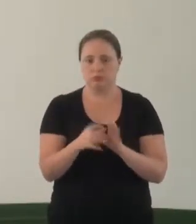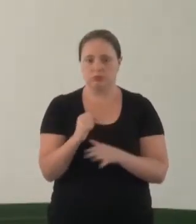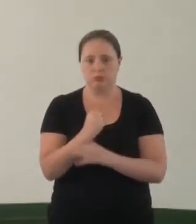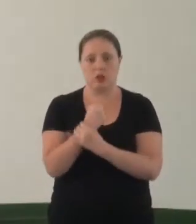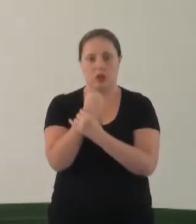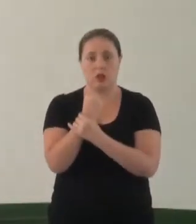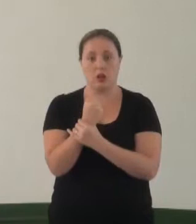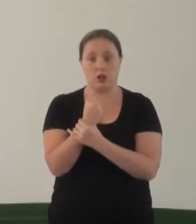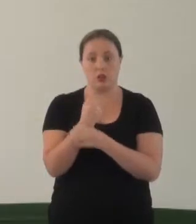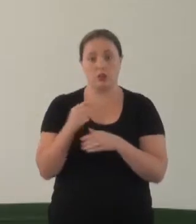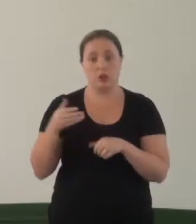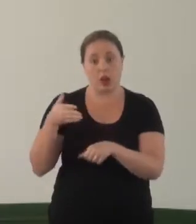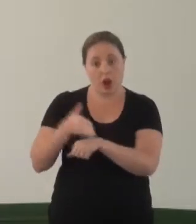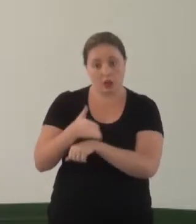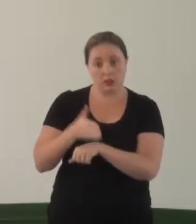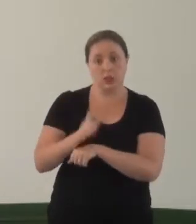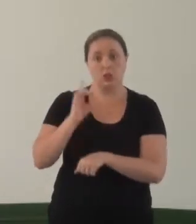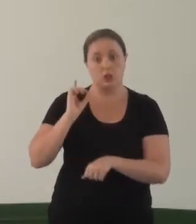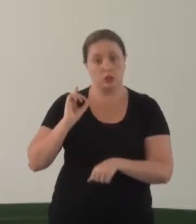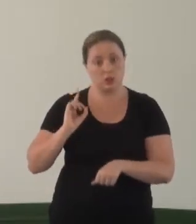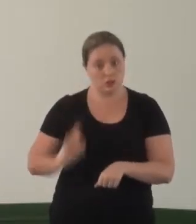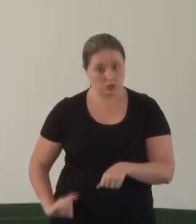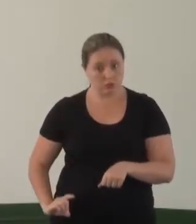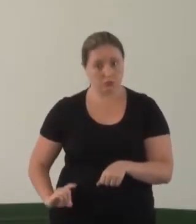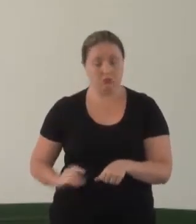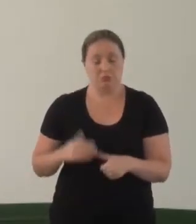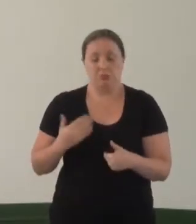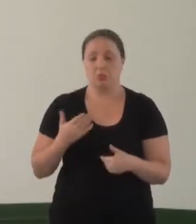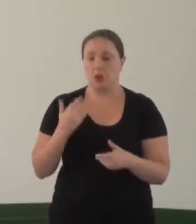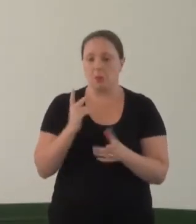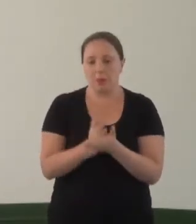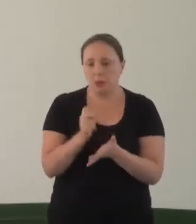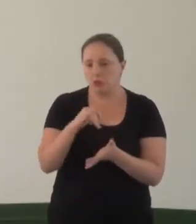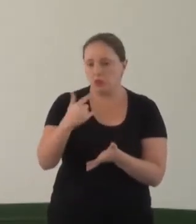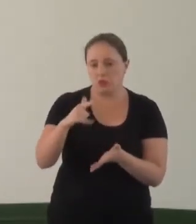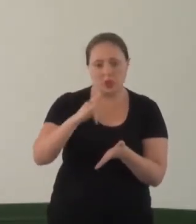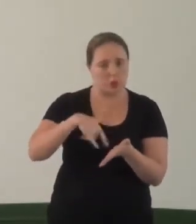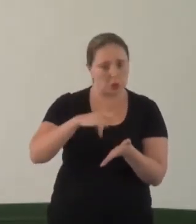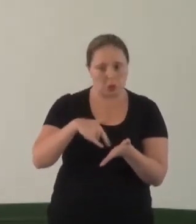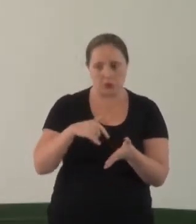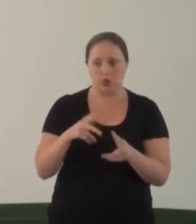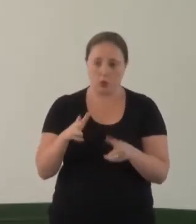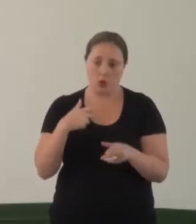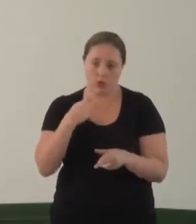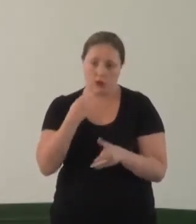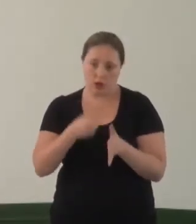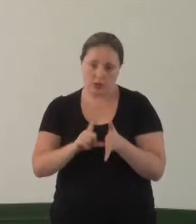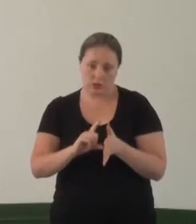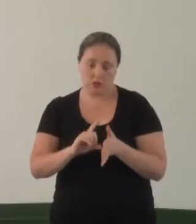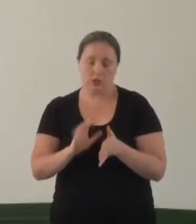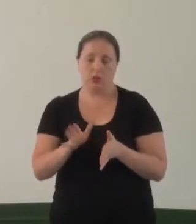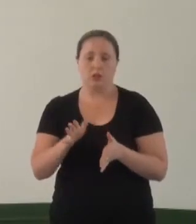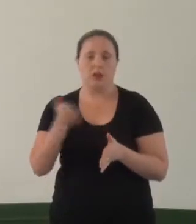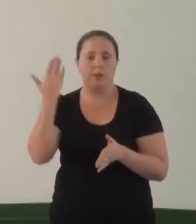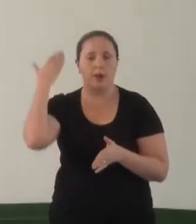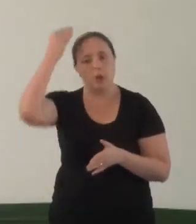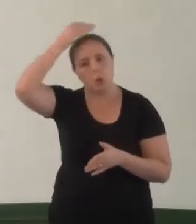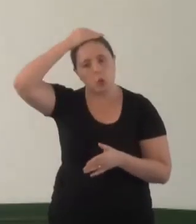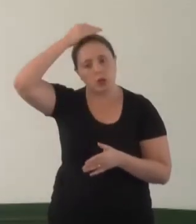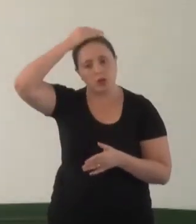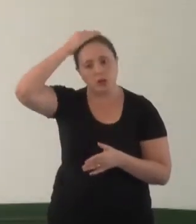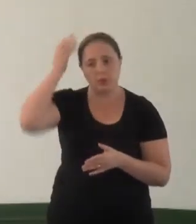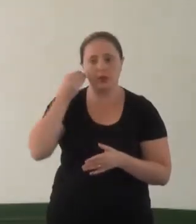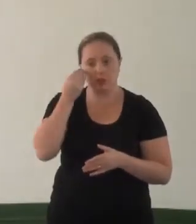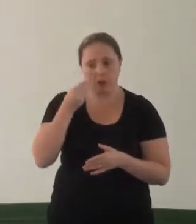Garantia de acesso aos direitos, independente de porte de documento, e, como eu falei, até ver a experiência de Curitiba, que lá